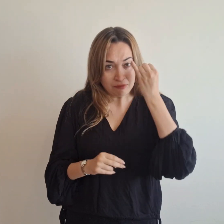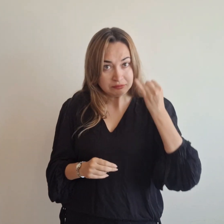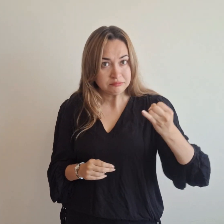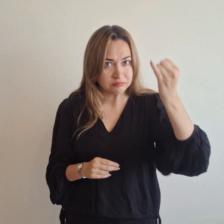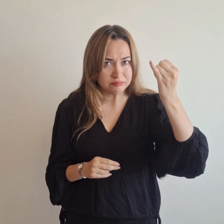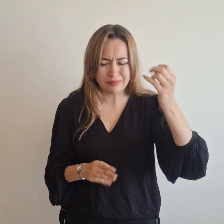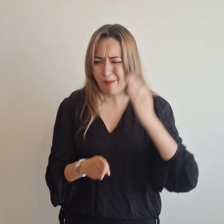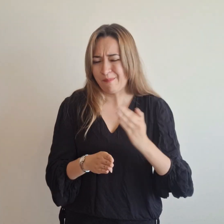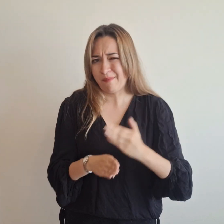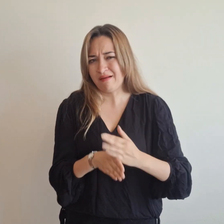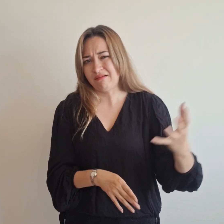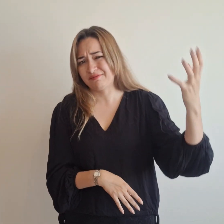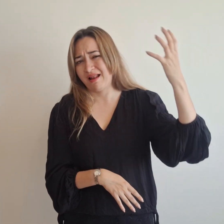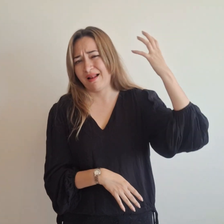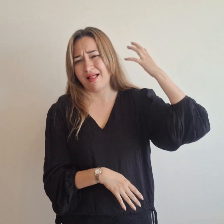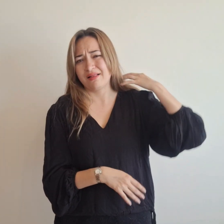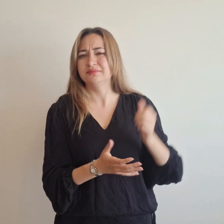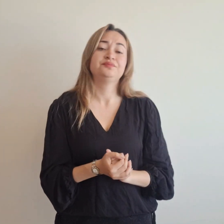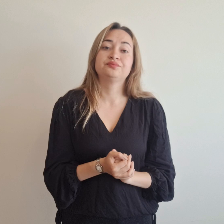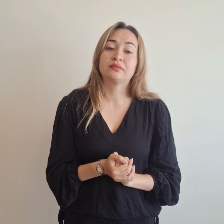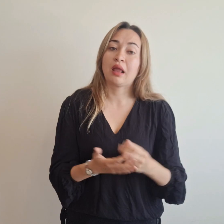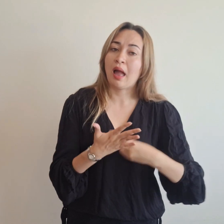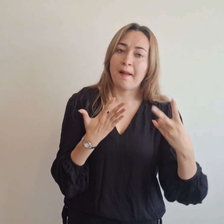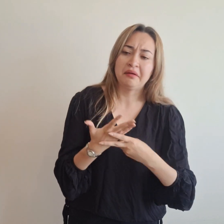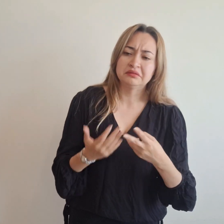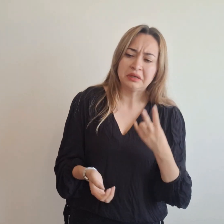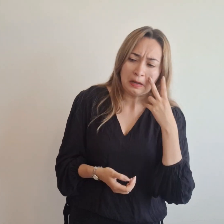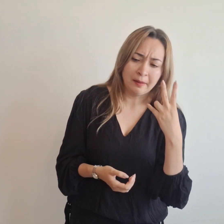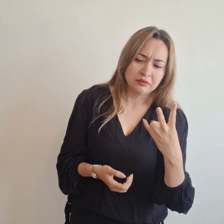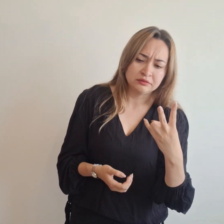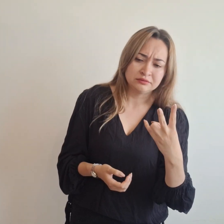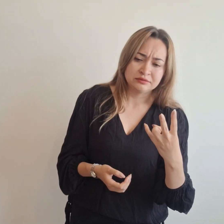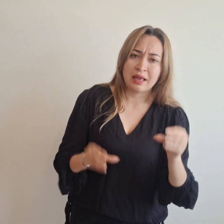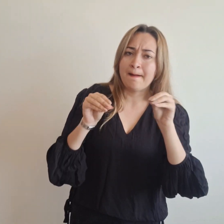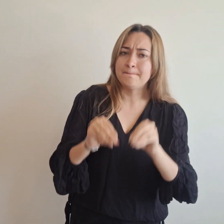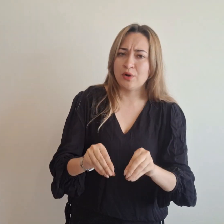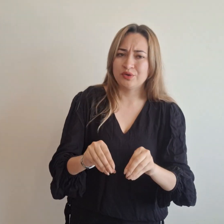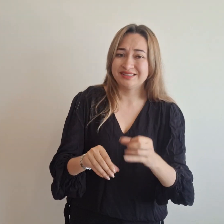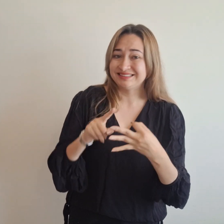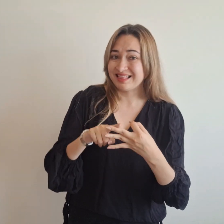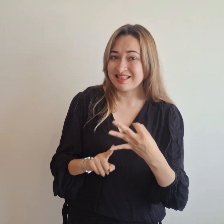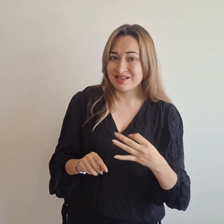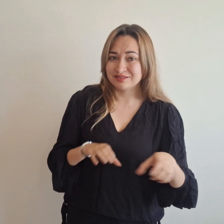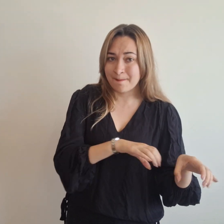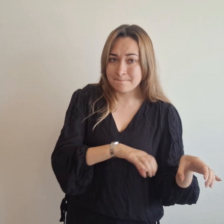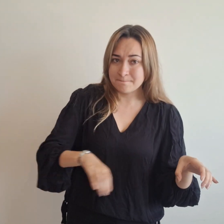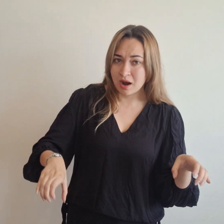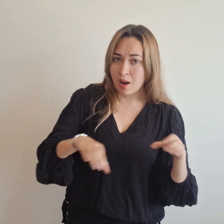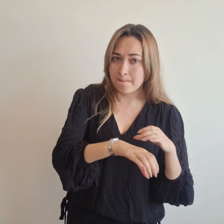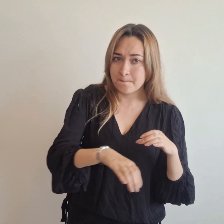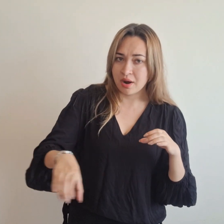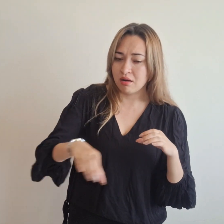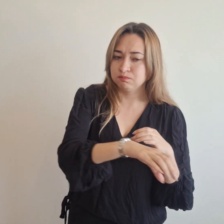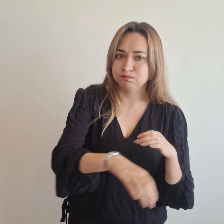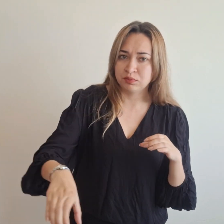El proyecto contempló la instalación de tres canales subterráneos tipo Box-Culbert en las calles